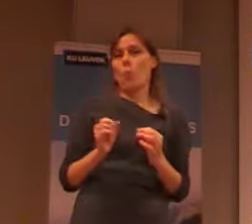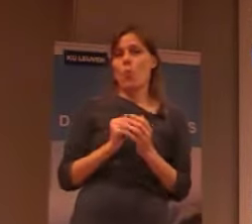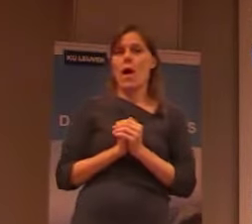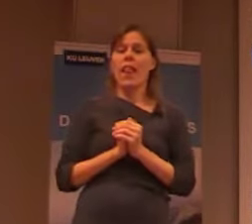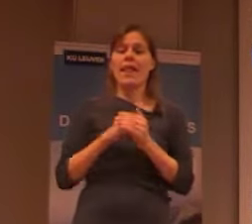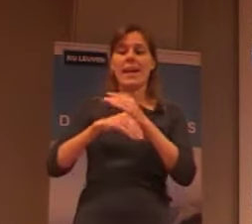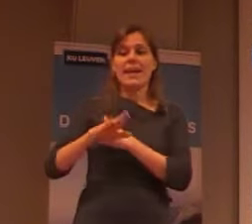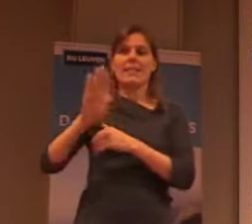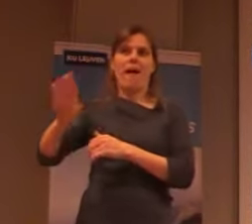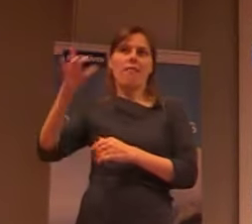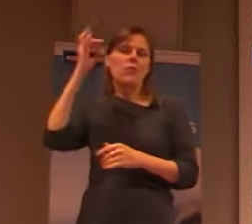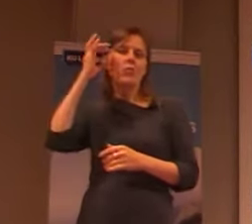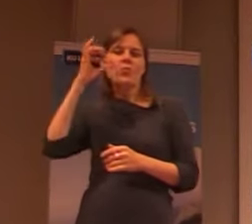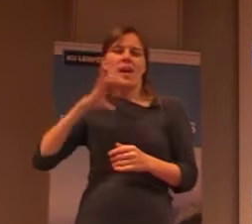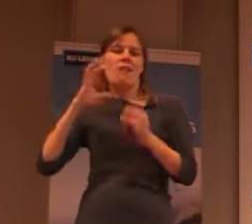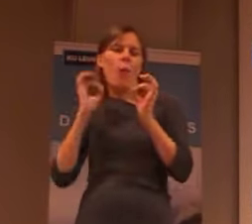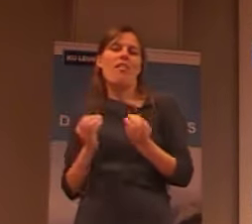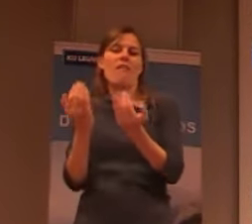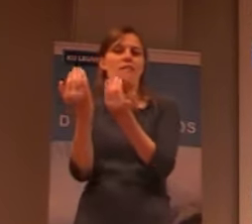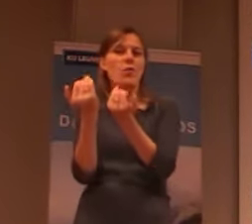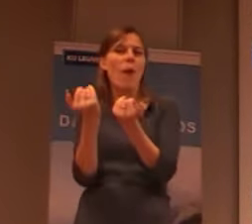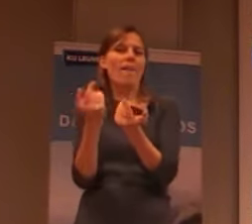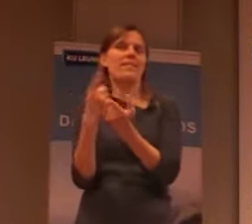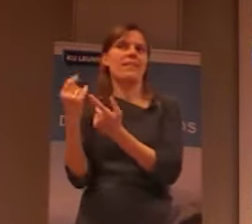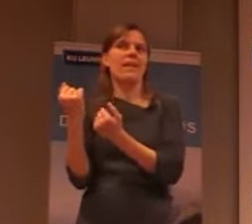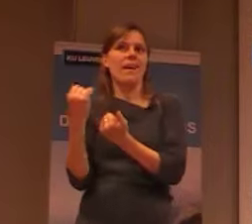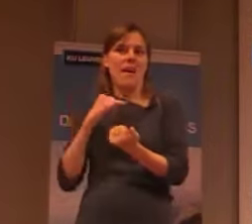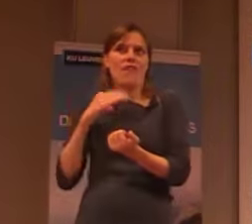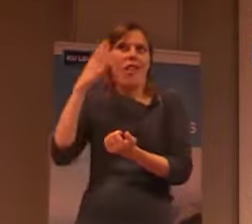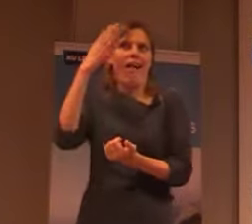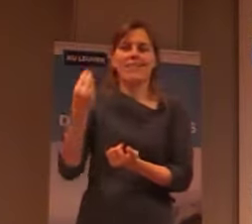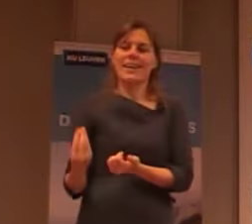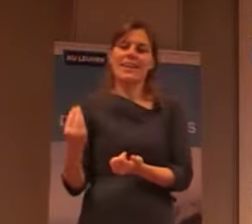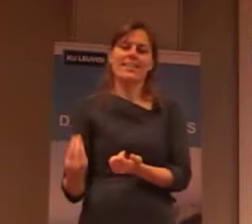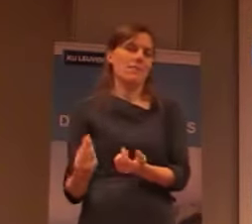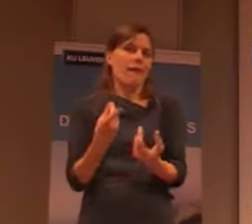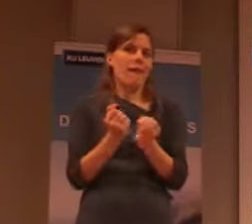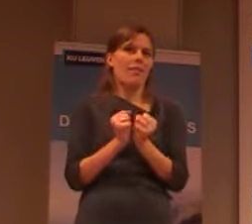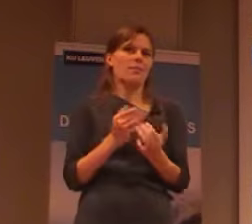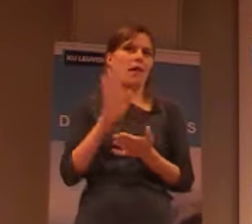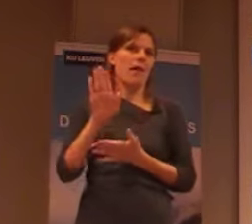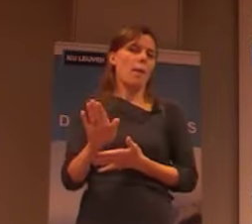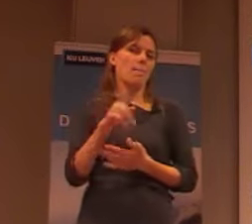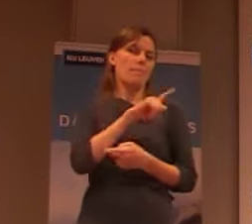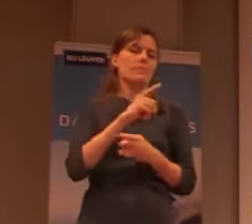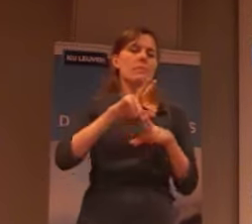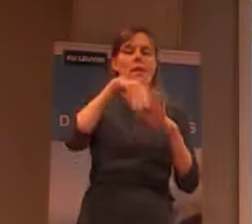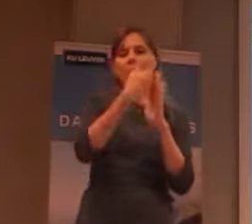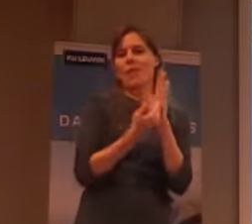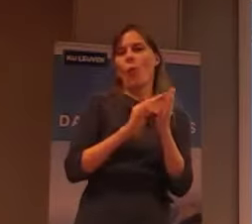cultuur, dat hij kinderen zal hebben. En dus daarover gaat dat gedicht.